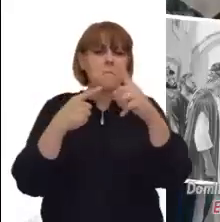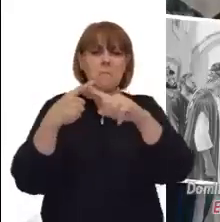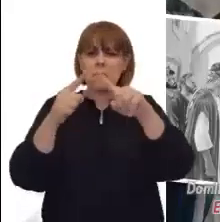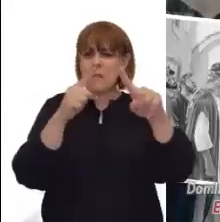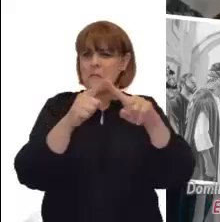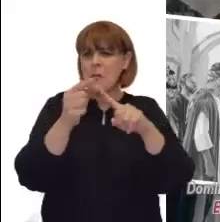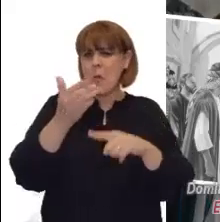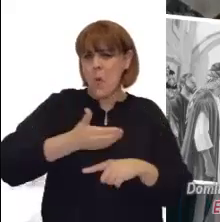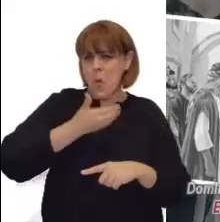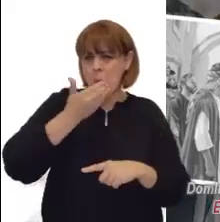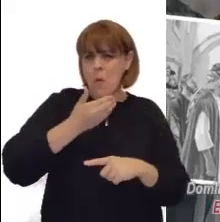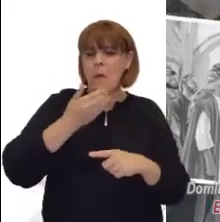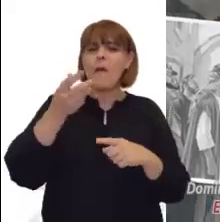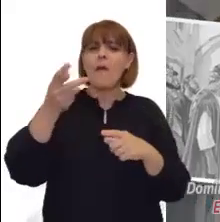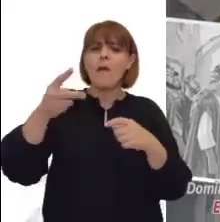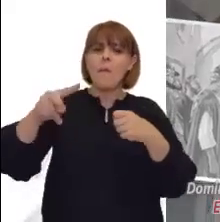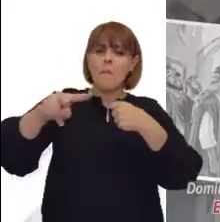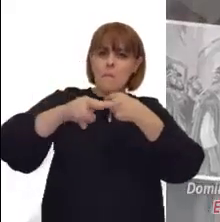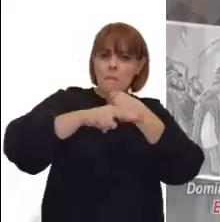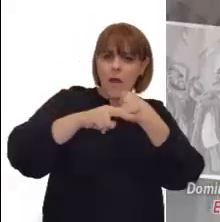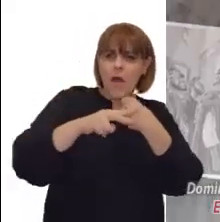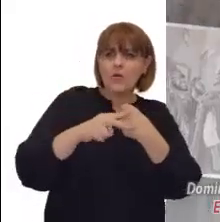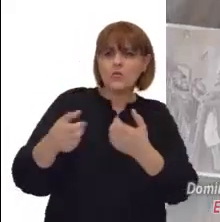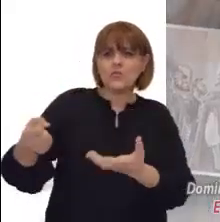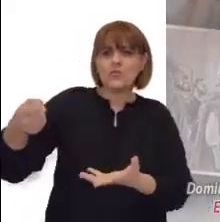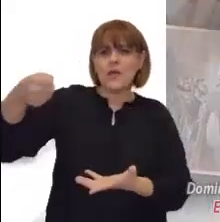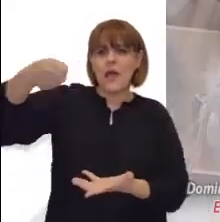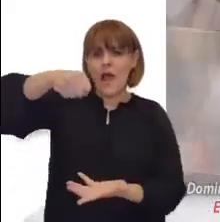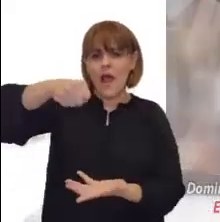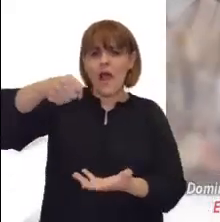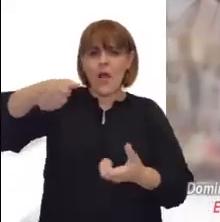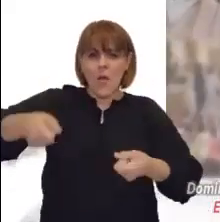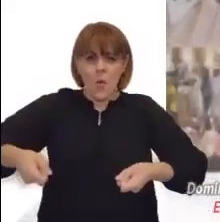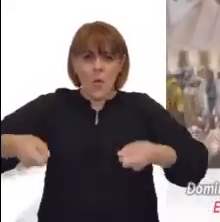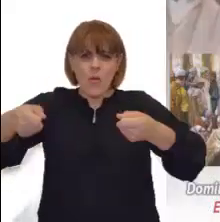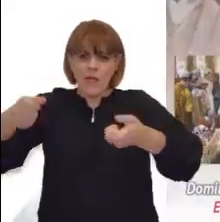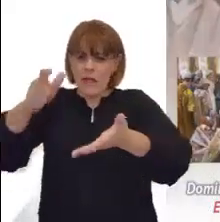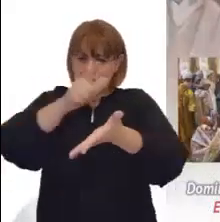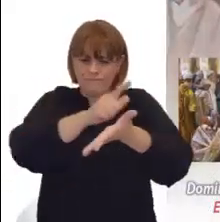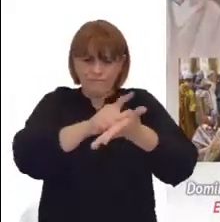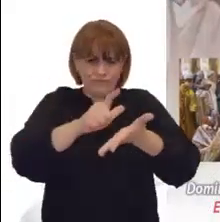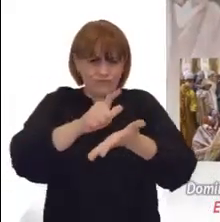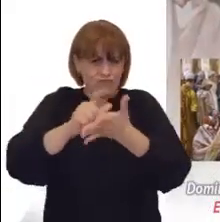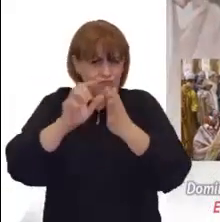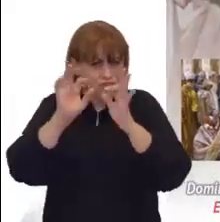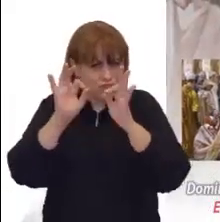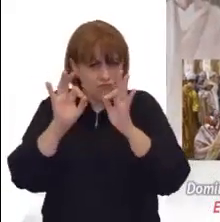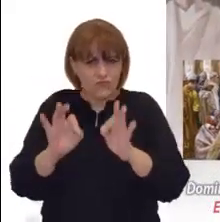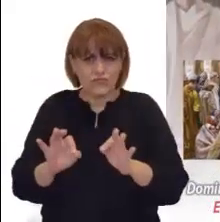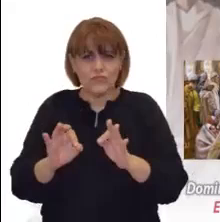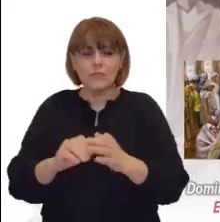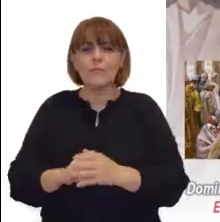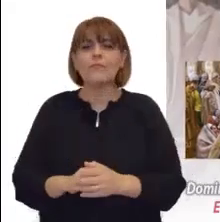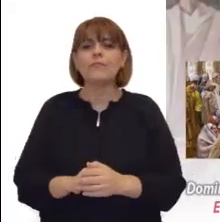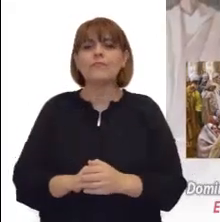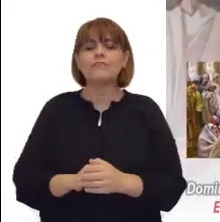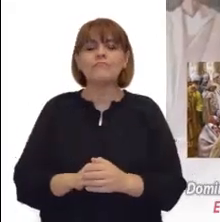Es inútil el culto que me rinden, porque enseñan doctrinas que no son sino preceptos humanos.